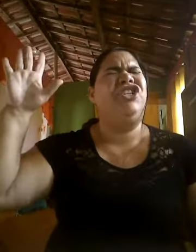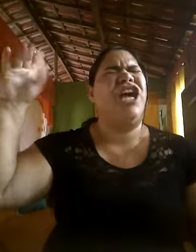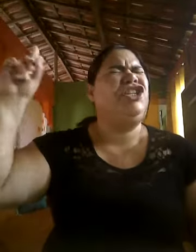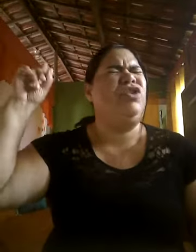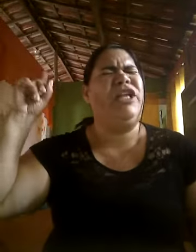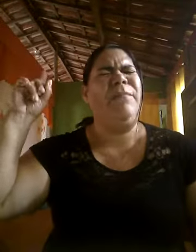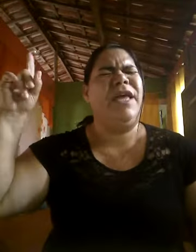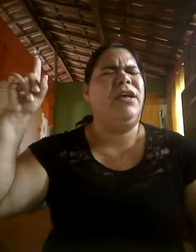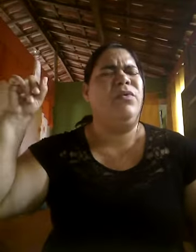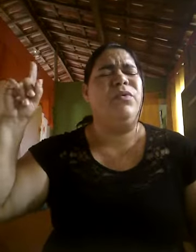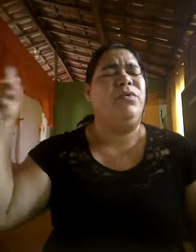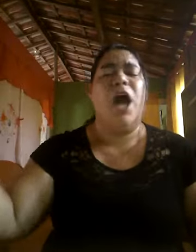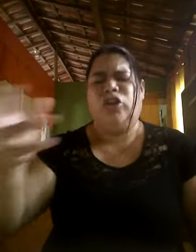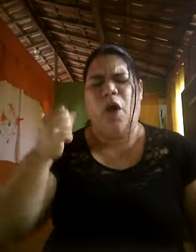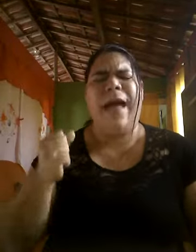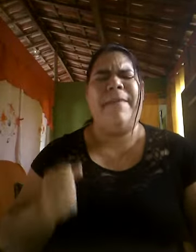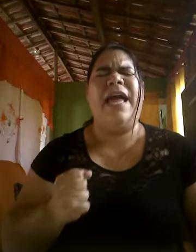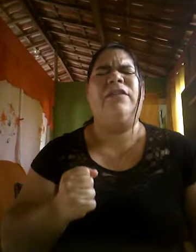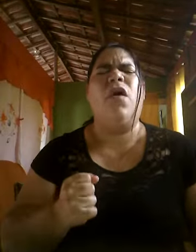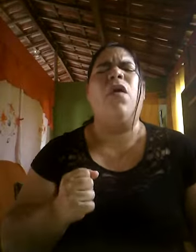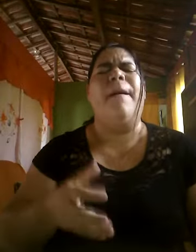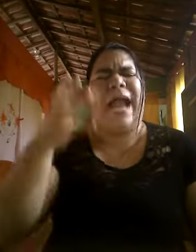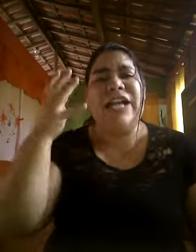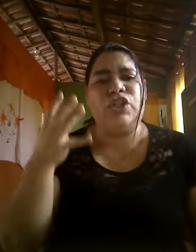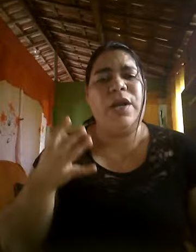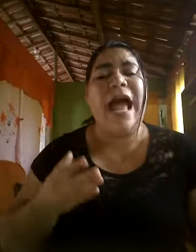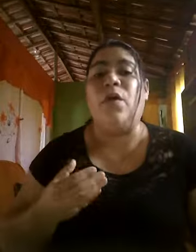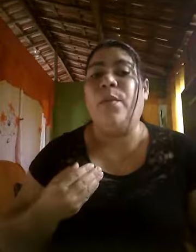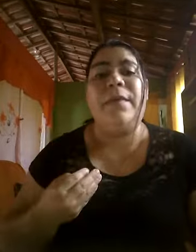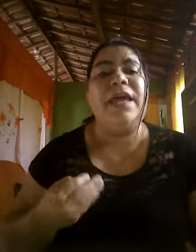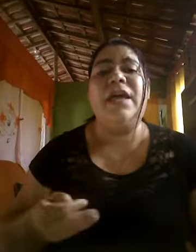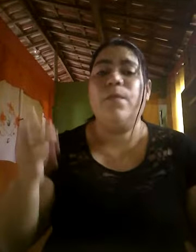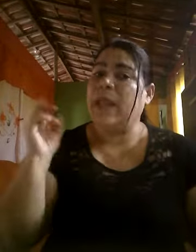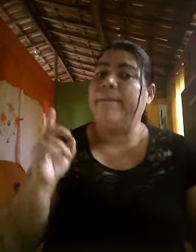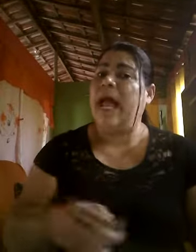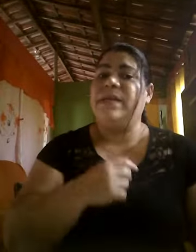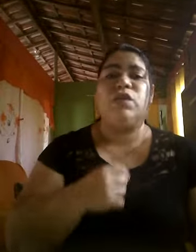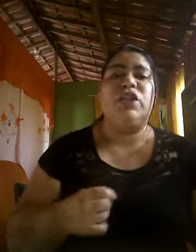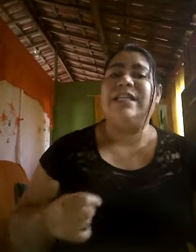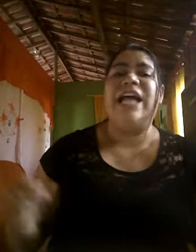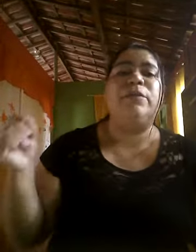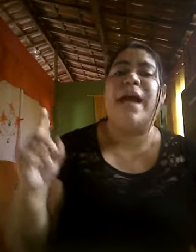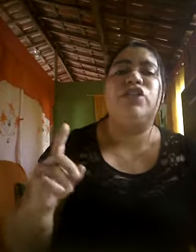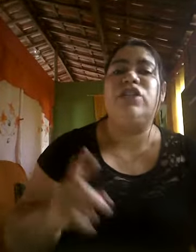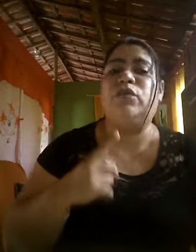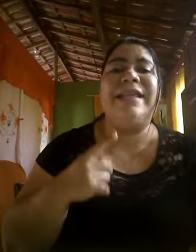diante do inimigo, tomar minha dor, pra chorar comigo. Pra me sustentar debaixo de tua